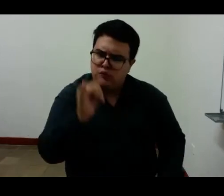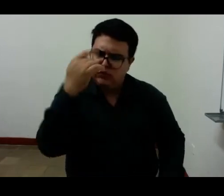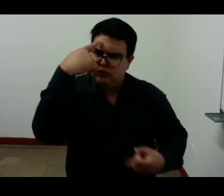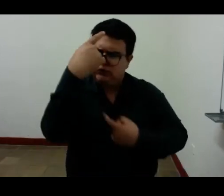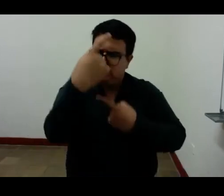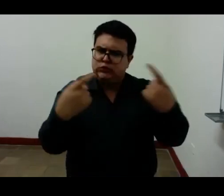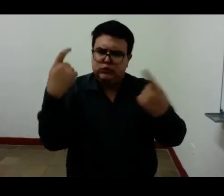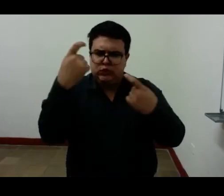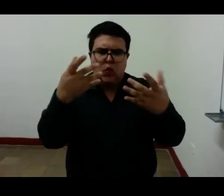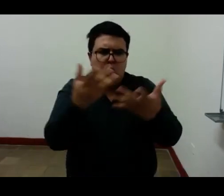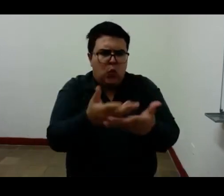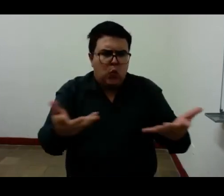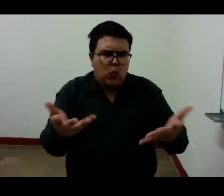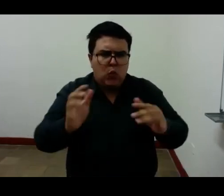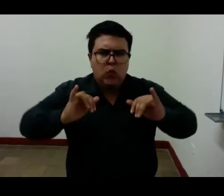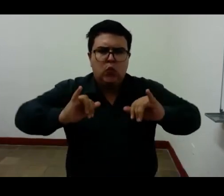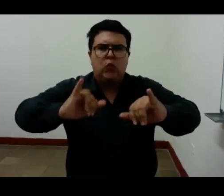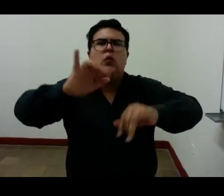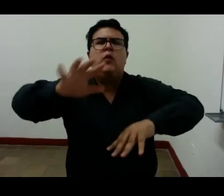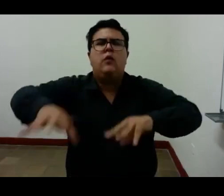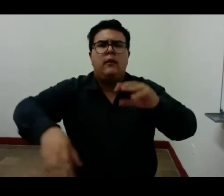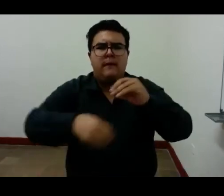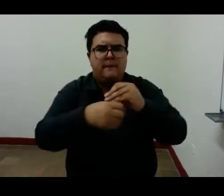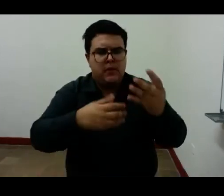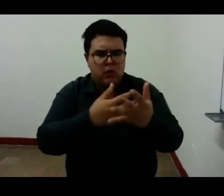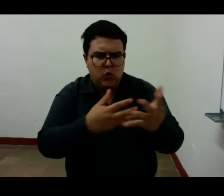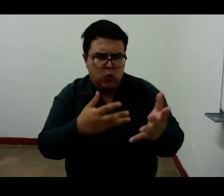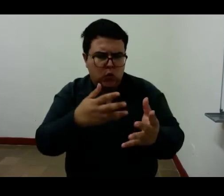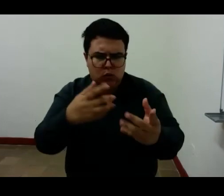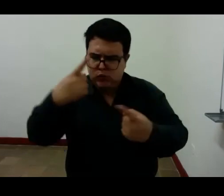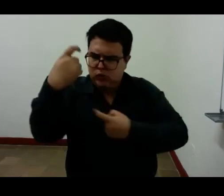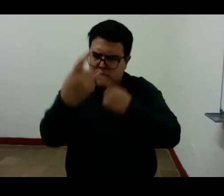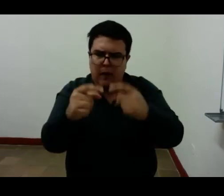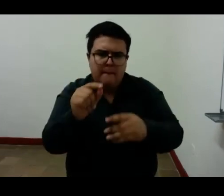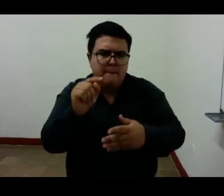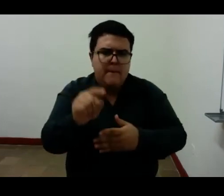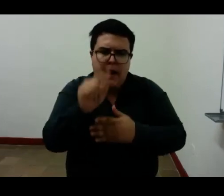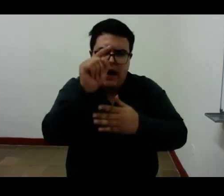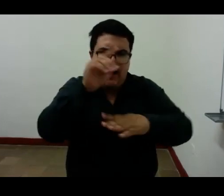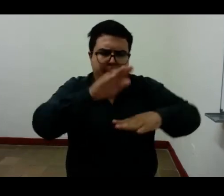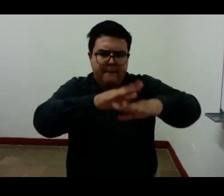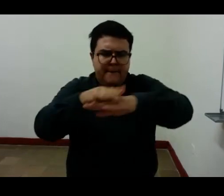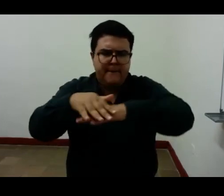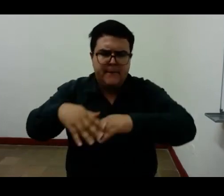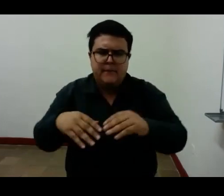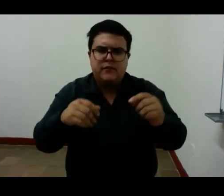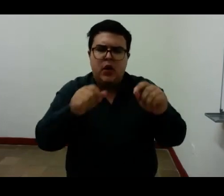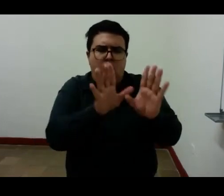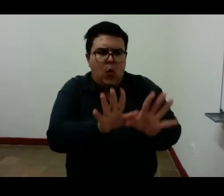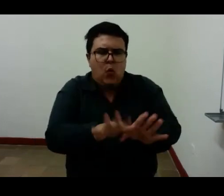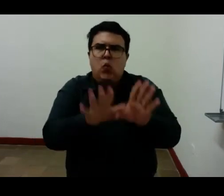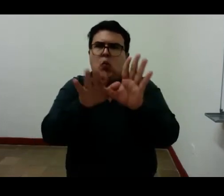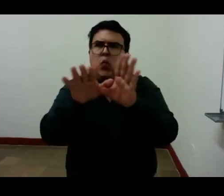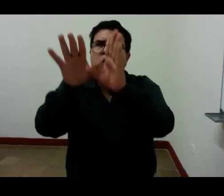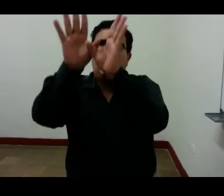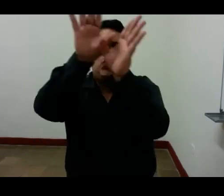o con el botón de un vestido con el vuelo de una mariposa